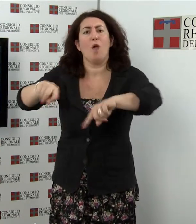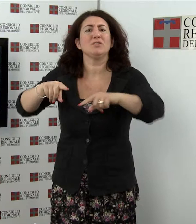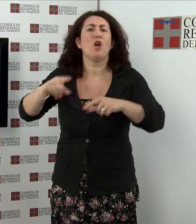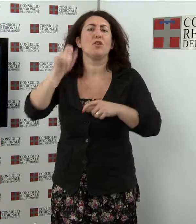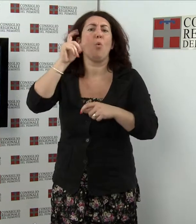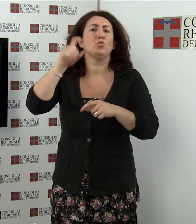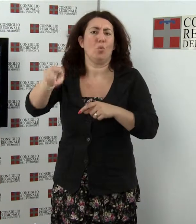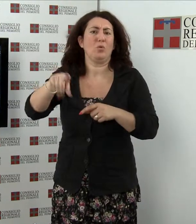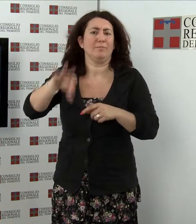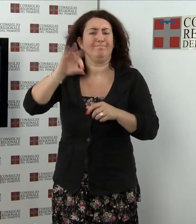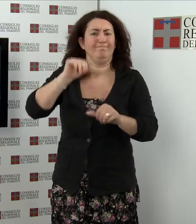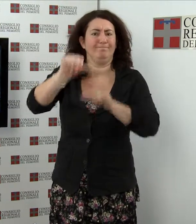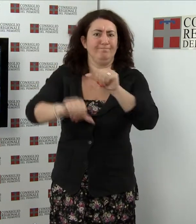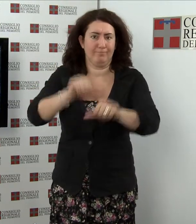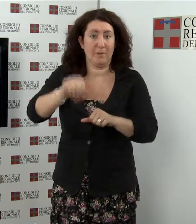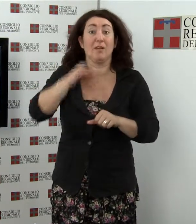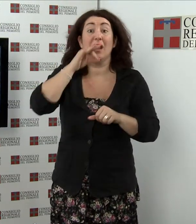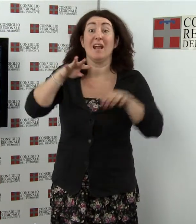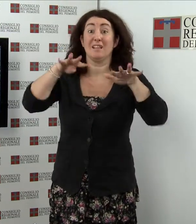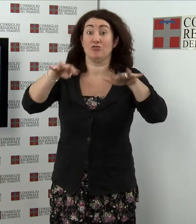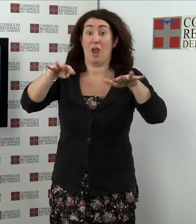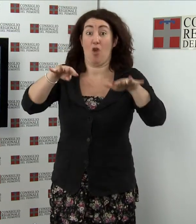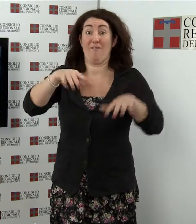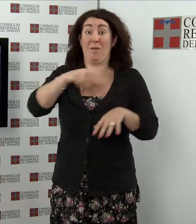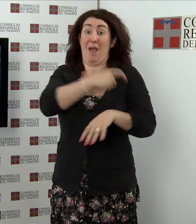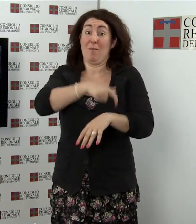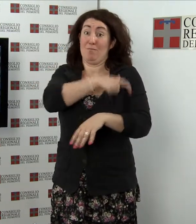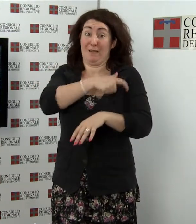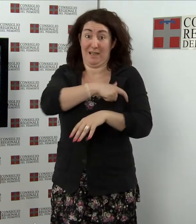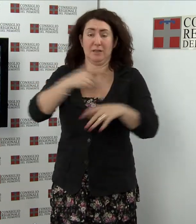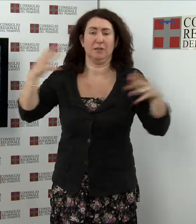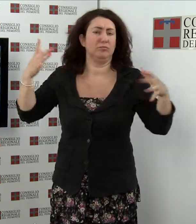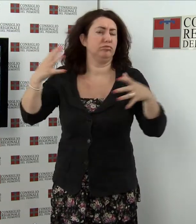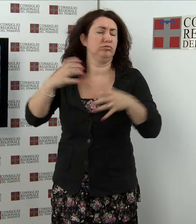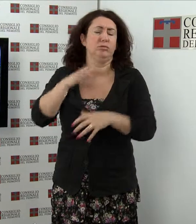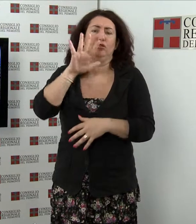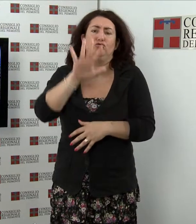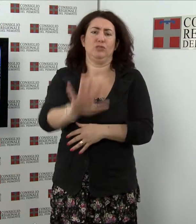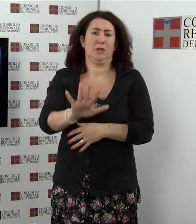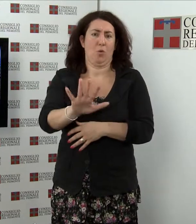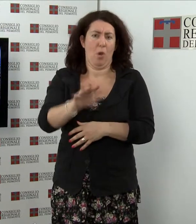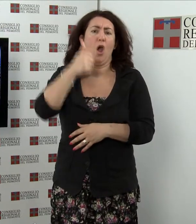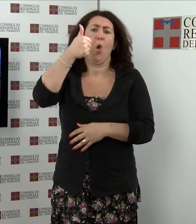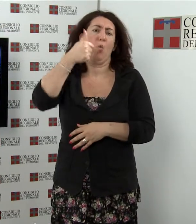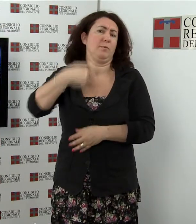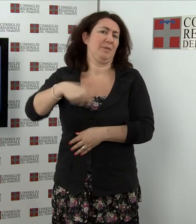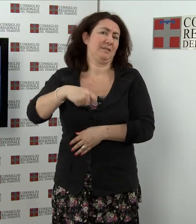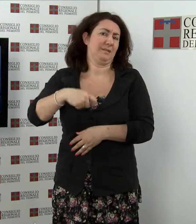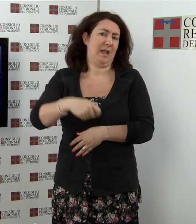Centro Studi passa quindi da 19 a 5 membri, di cui uno svolge le funzioni di Presidente. Premio Gianni Oberto La